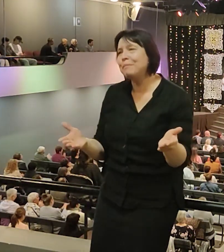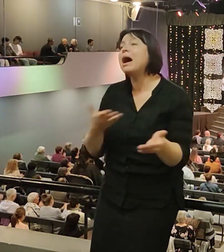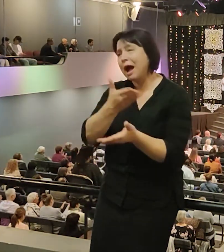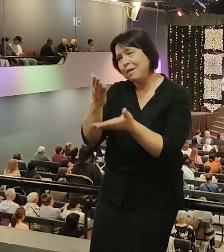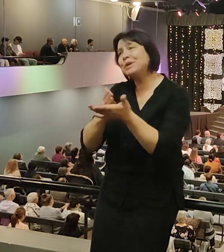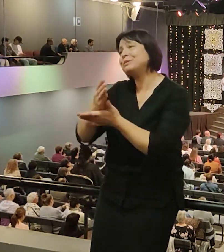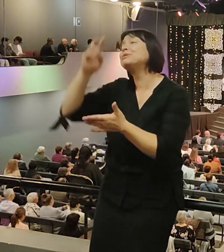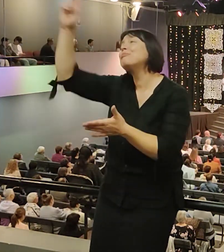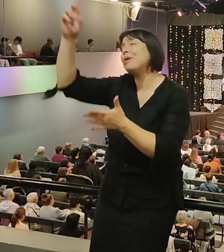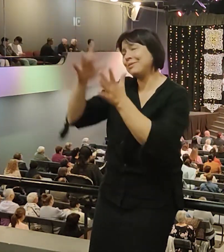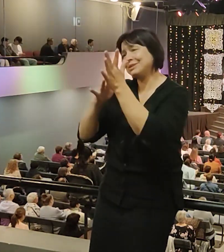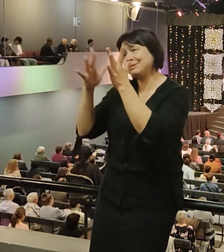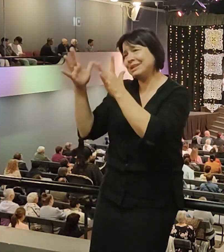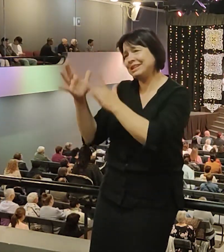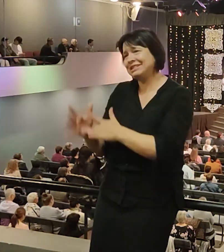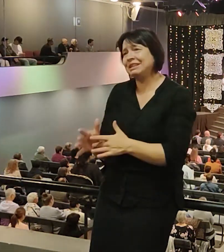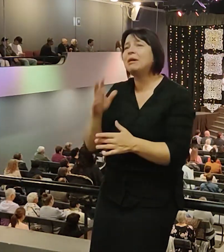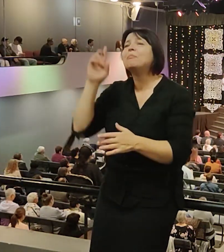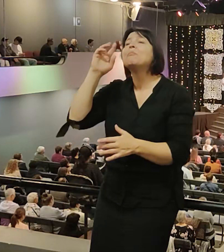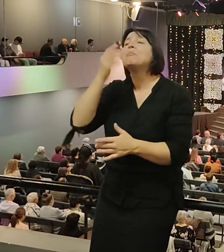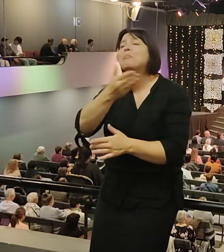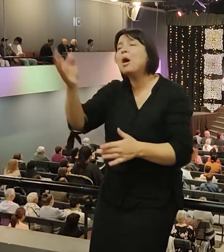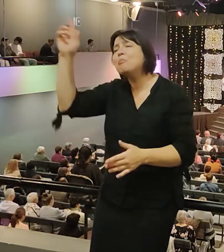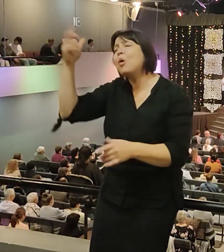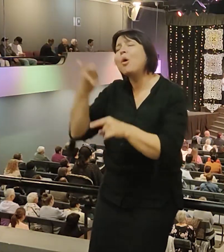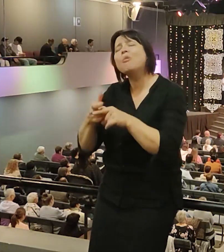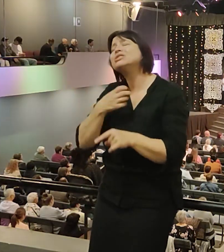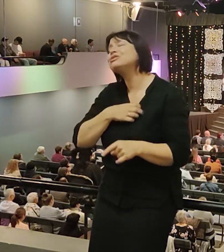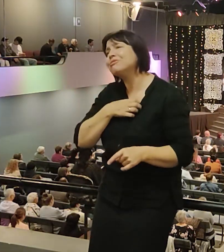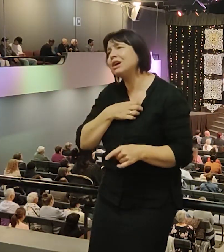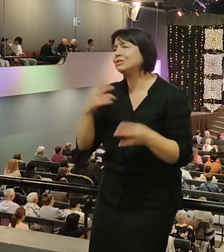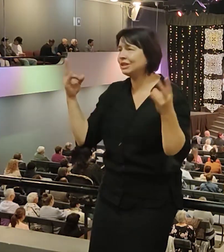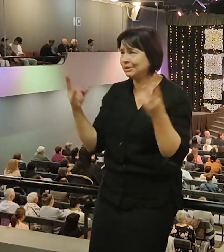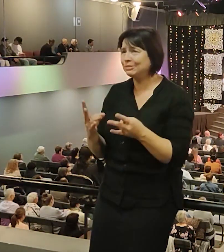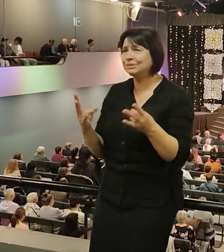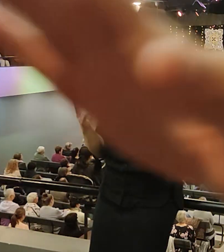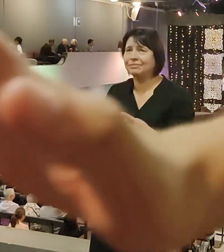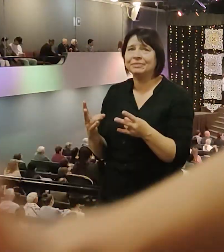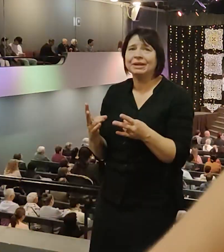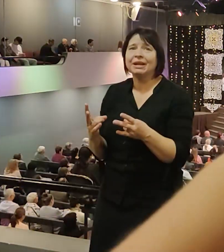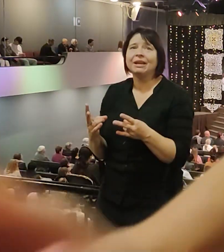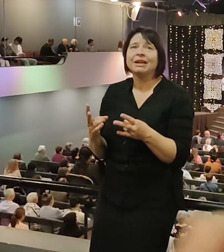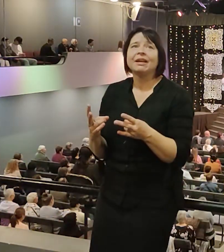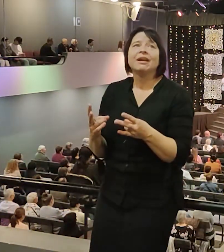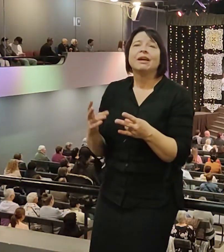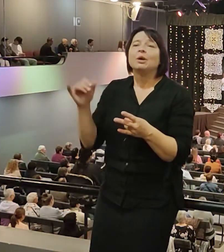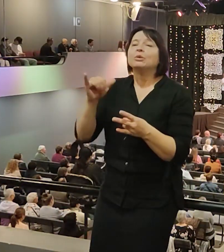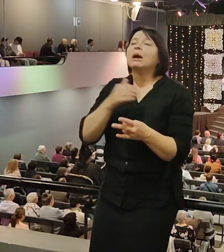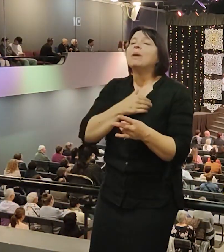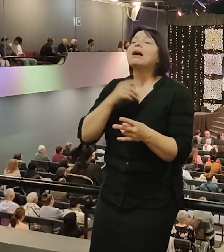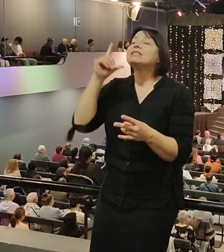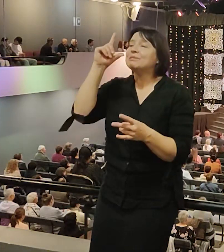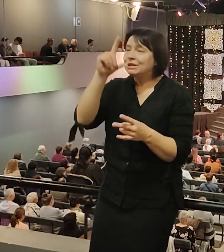Мы Богу очень важны и нужны. Куда Он хочет идти, Он берет нас с собой туда и